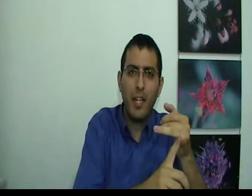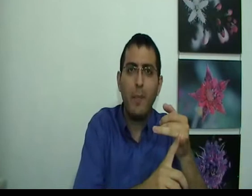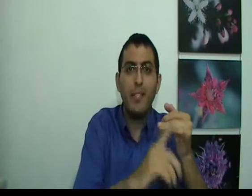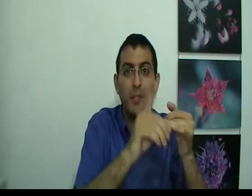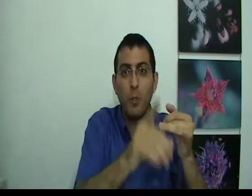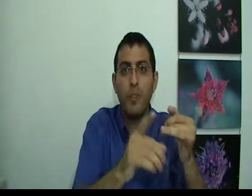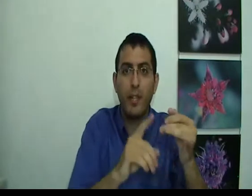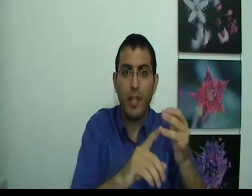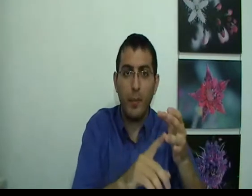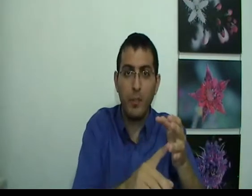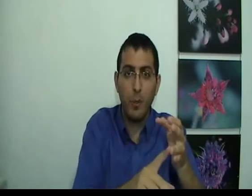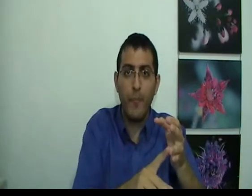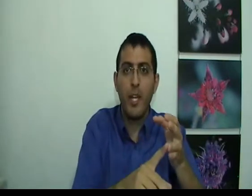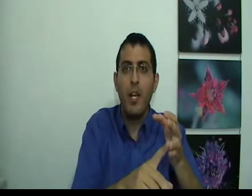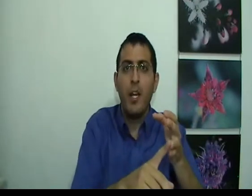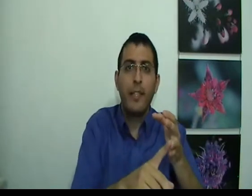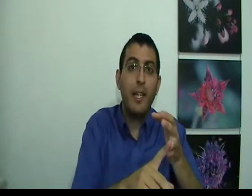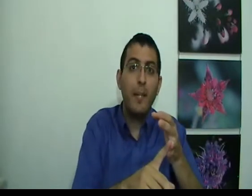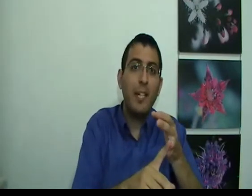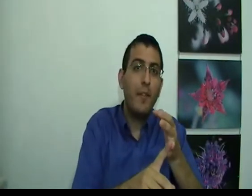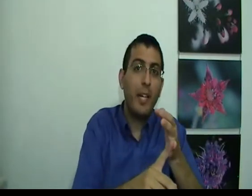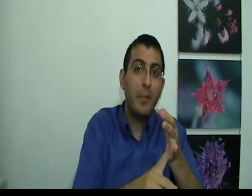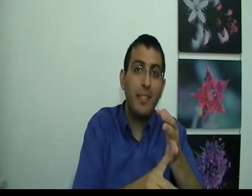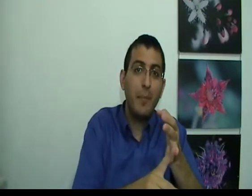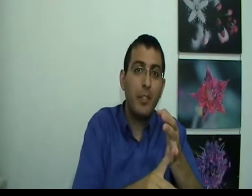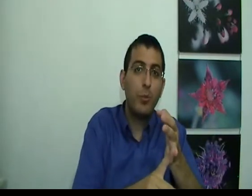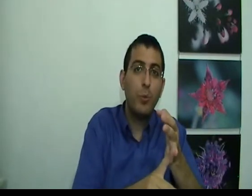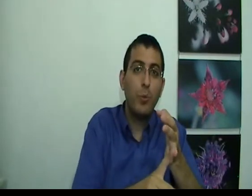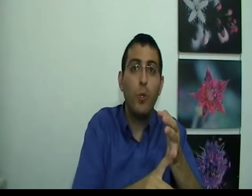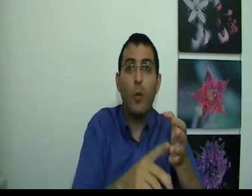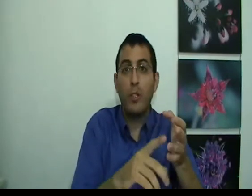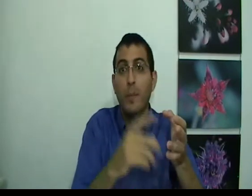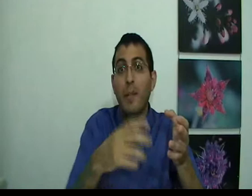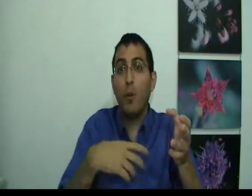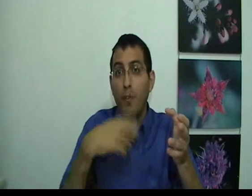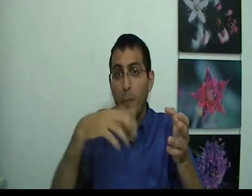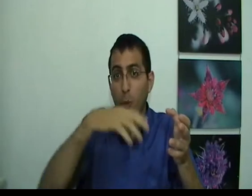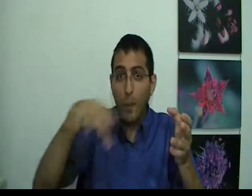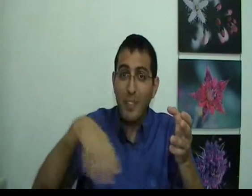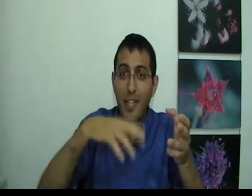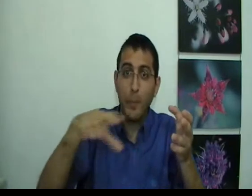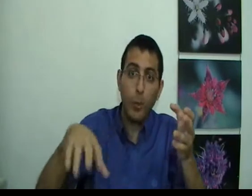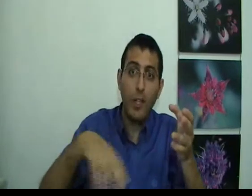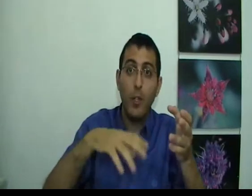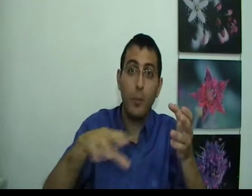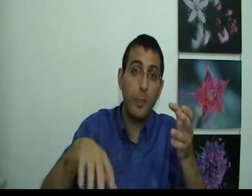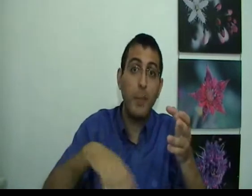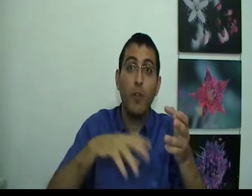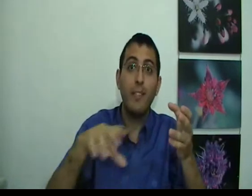כי בעצם זה הוא מתווכח עם עצמו כשבן אדם מפחד מאיזה משהו כשבן אדם חווה בתוך המשחק בתוך החלום כשבן אדם חווה איזה